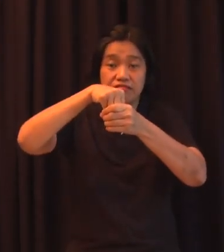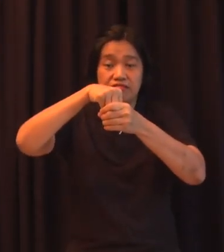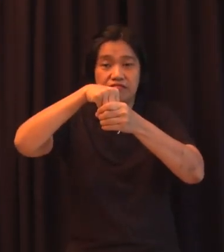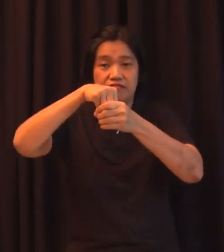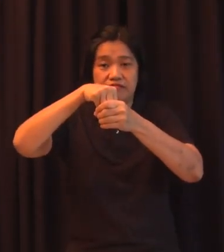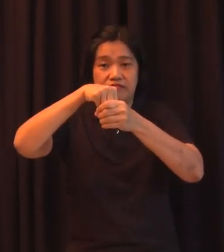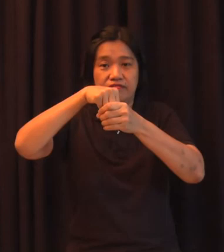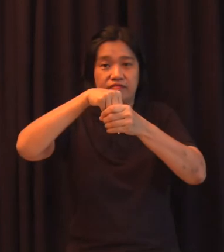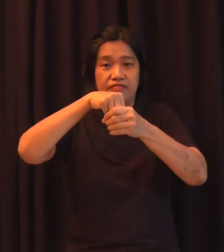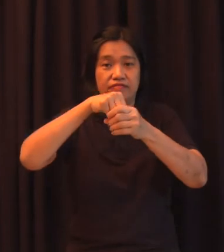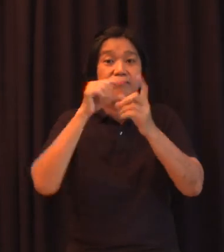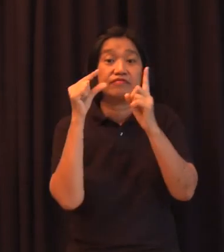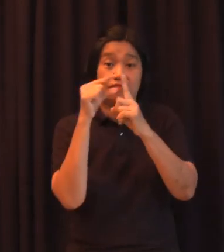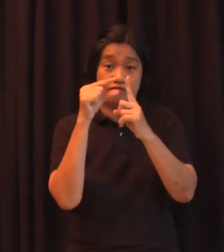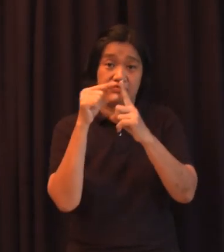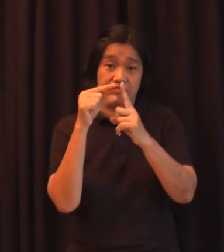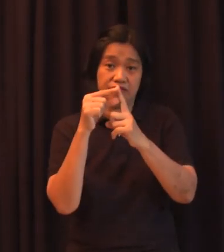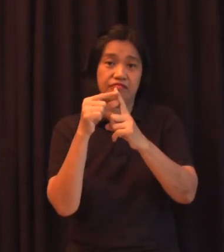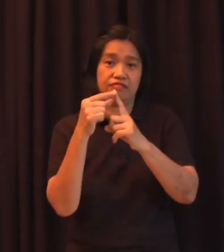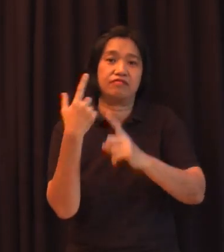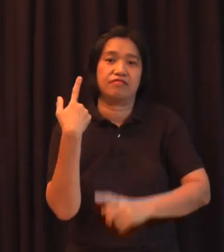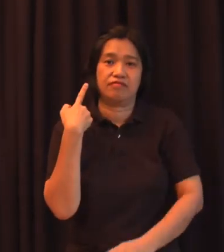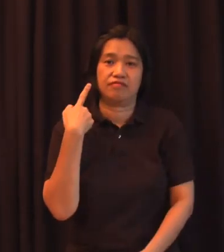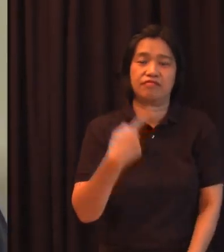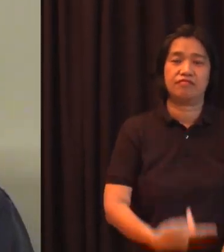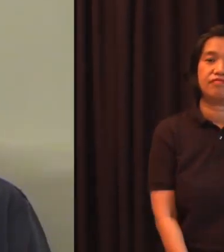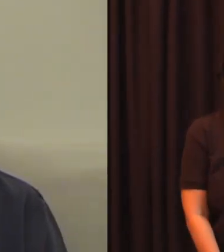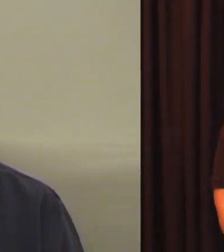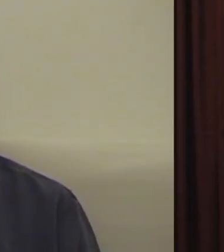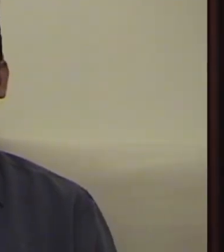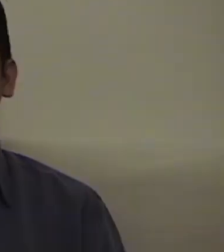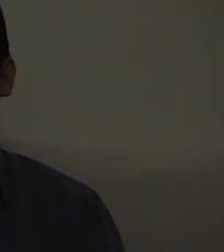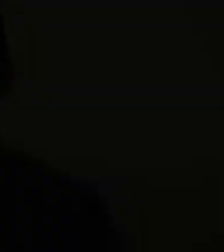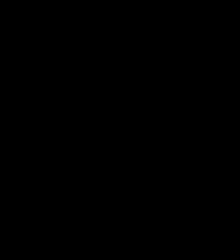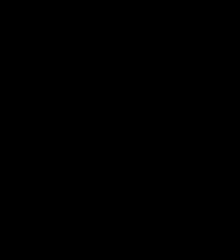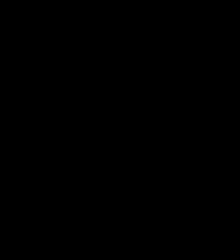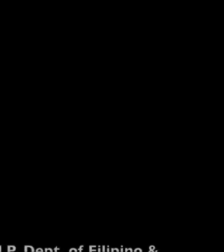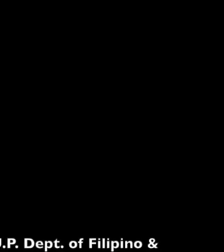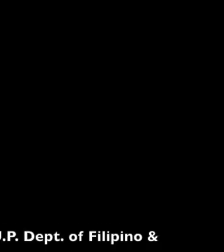salita na yun na moderate naman naman